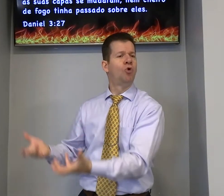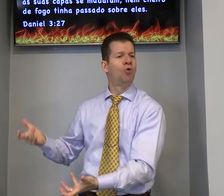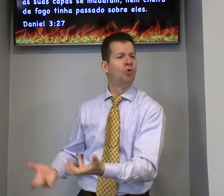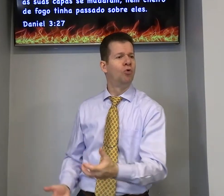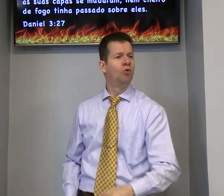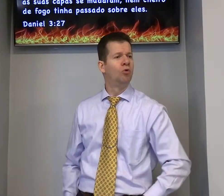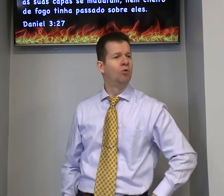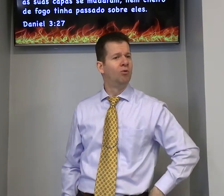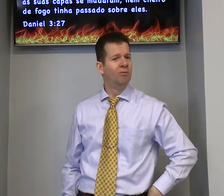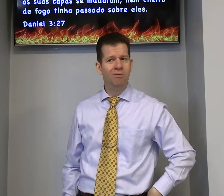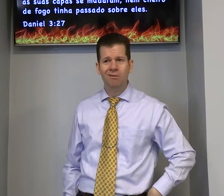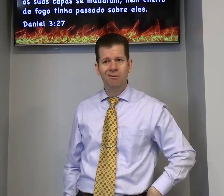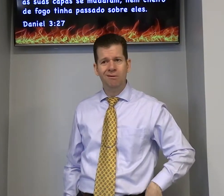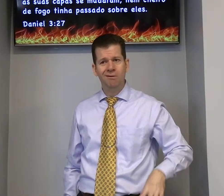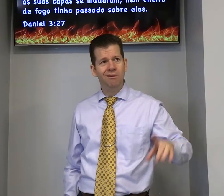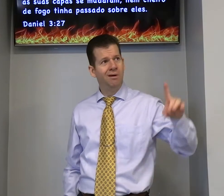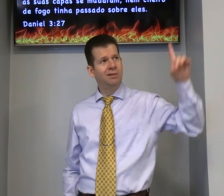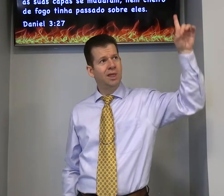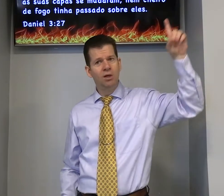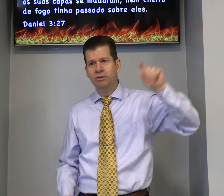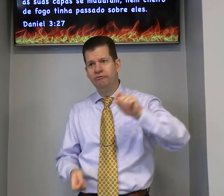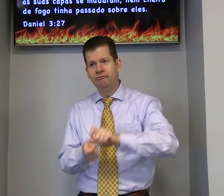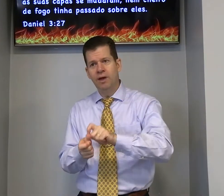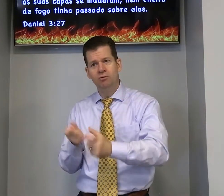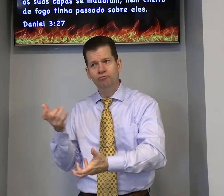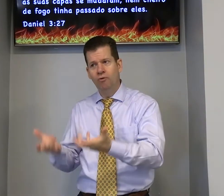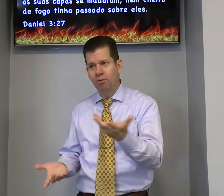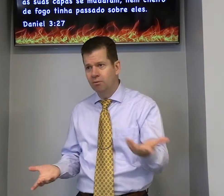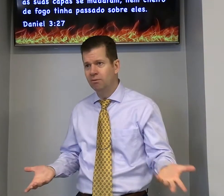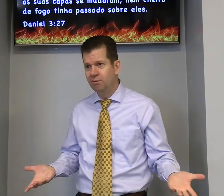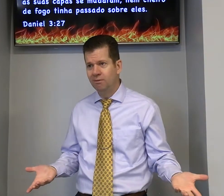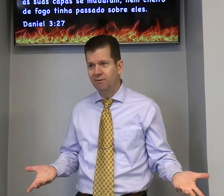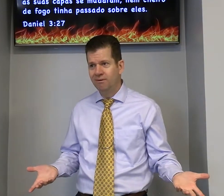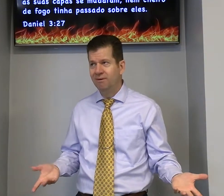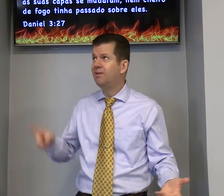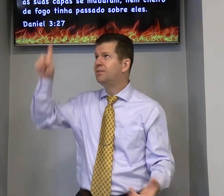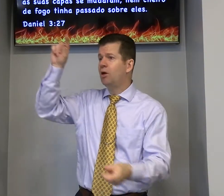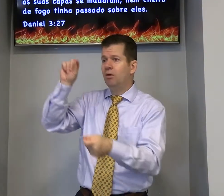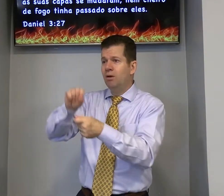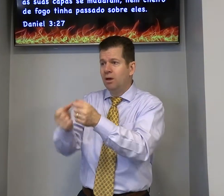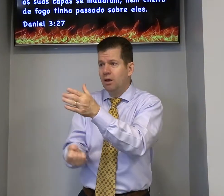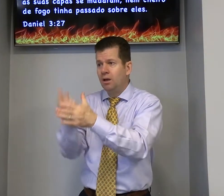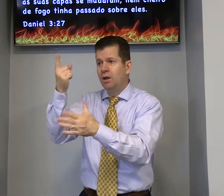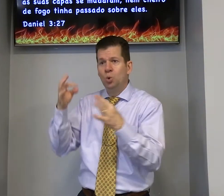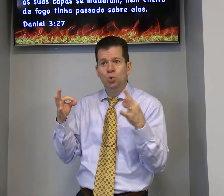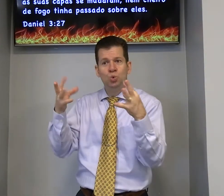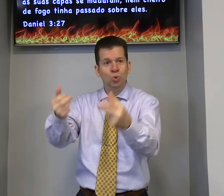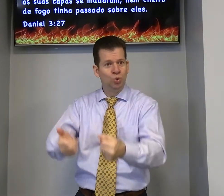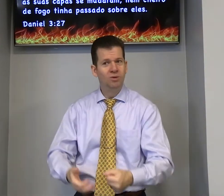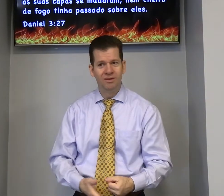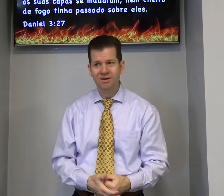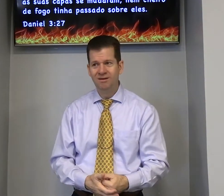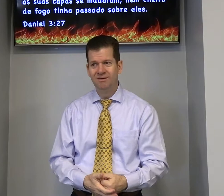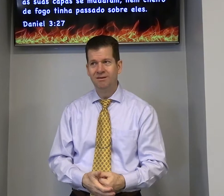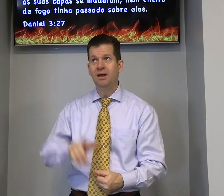fez fogo Deus fez o fogo Deus criou tudo